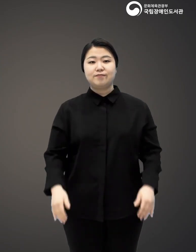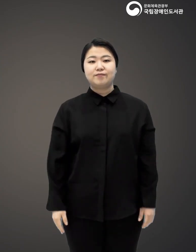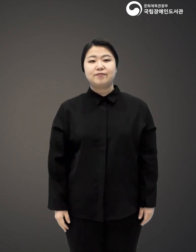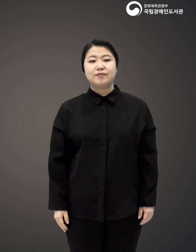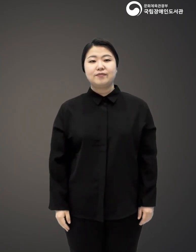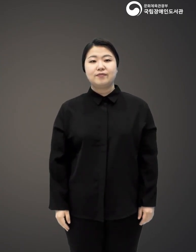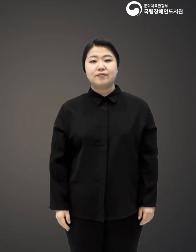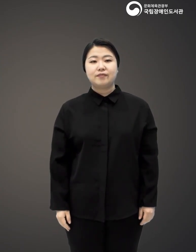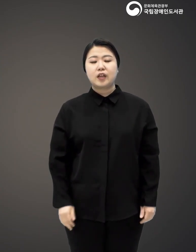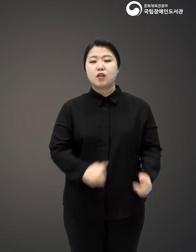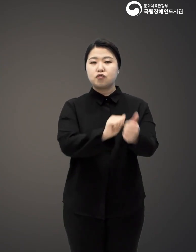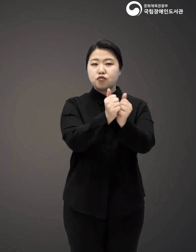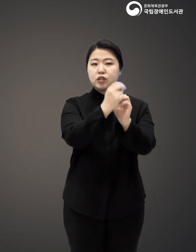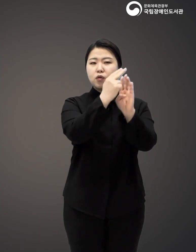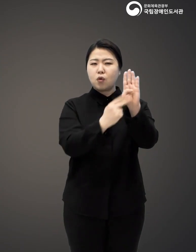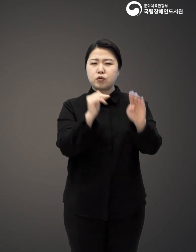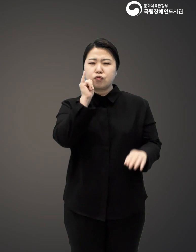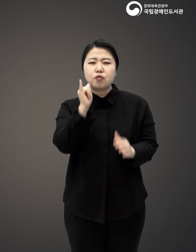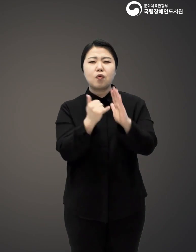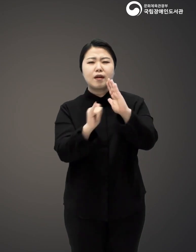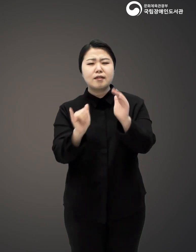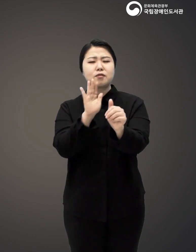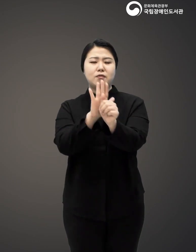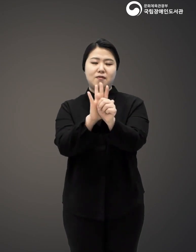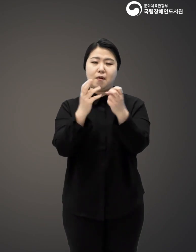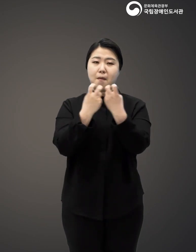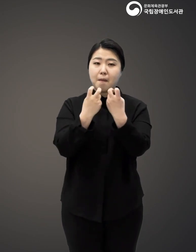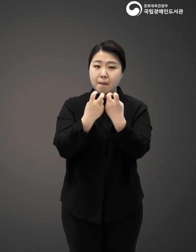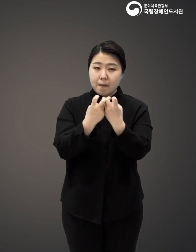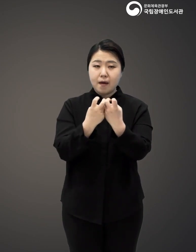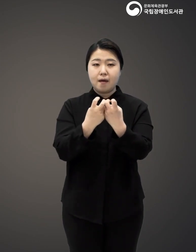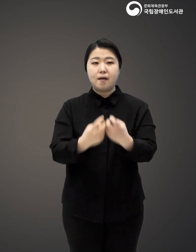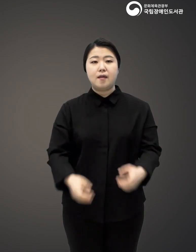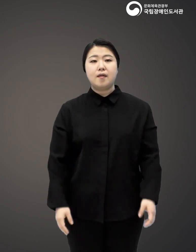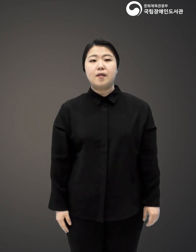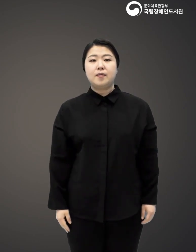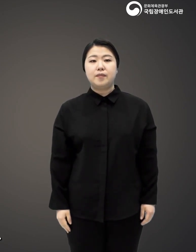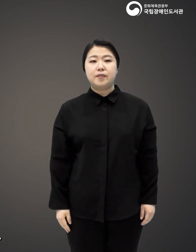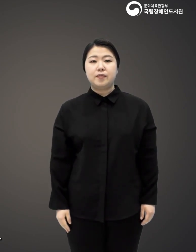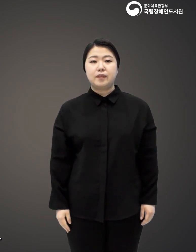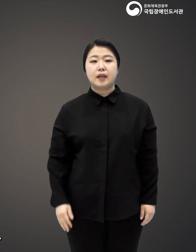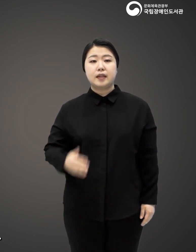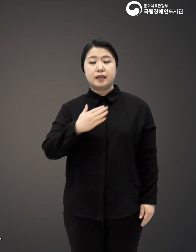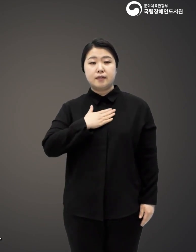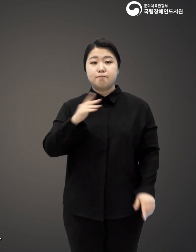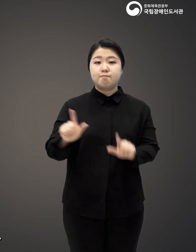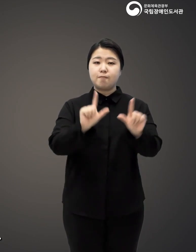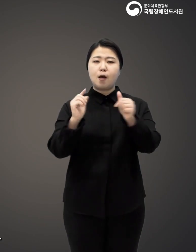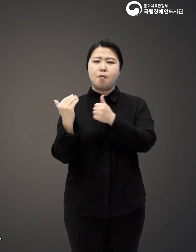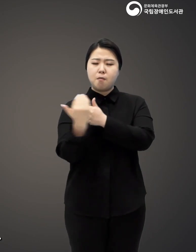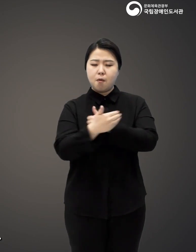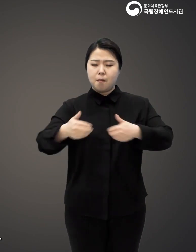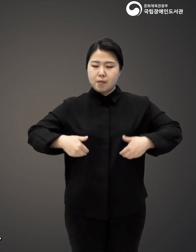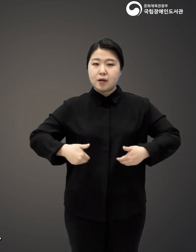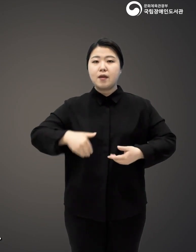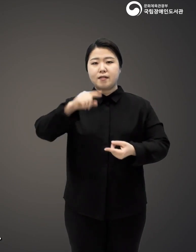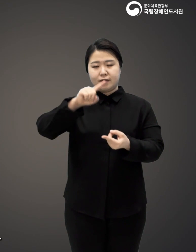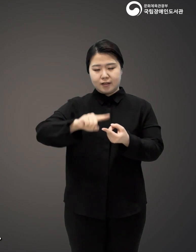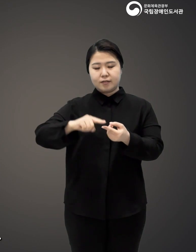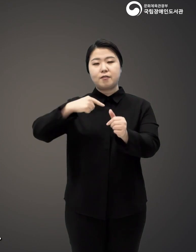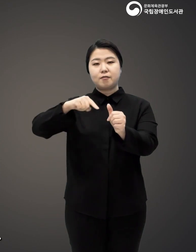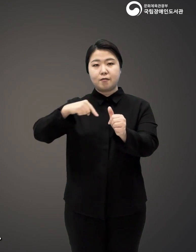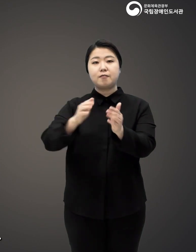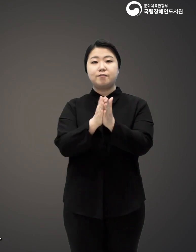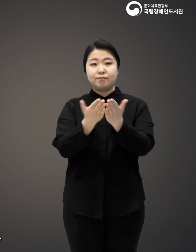주식이나 코인에 중독된 가족들을 어떻게 대하고 또한 자신의 삶을 지켜야